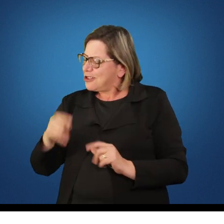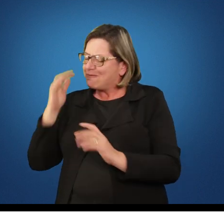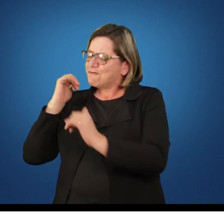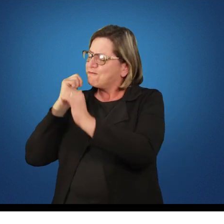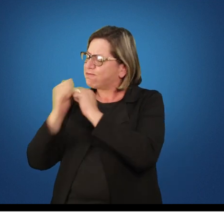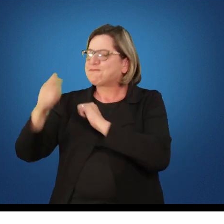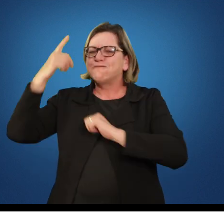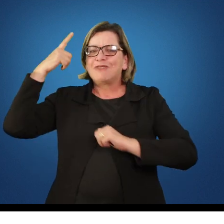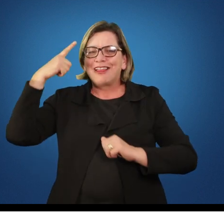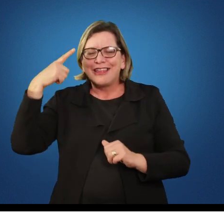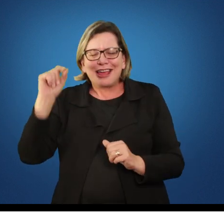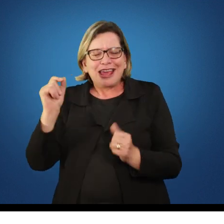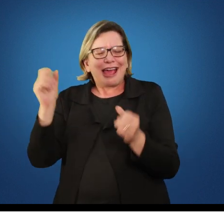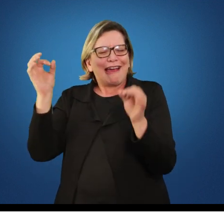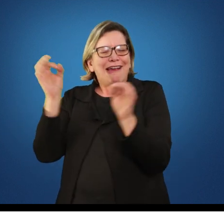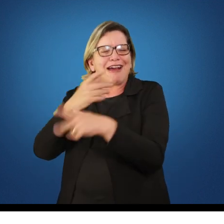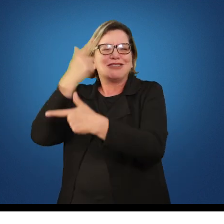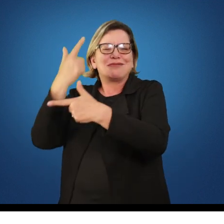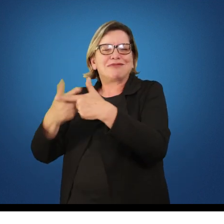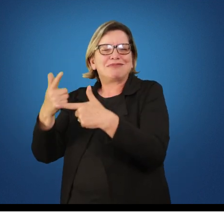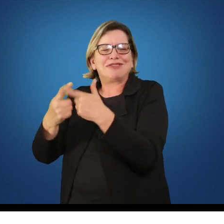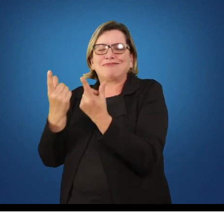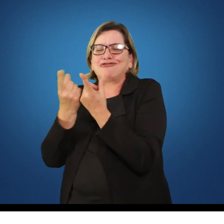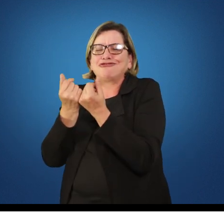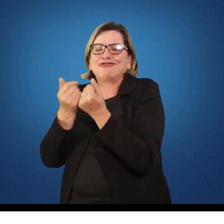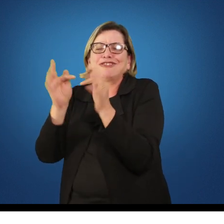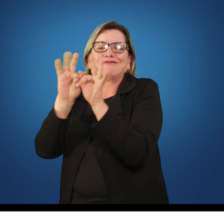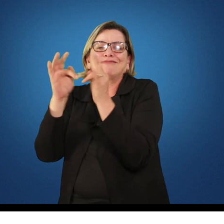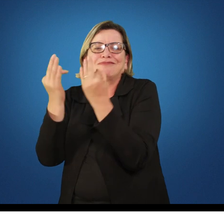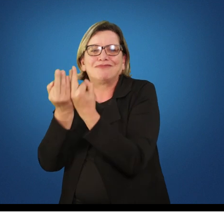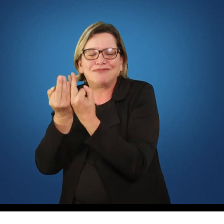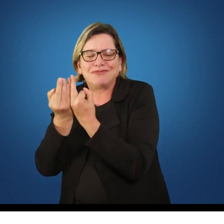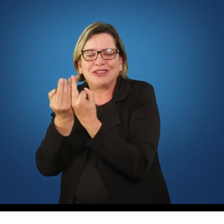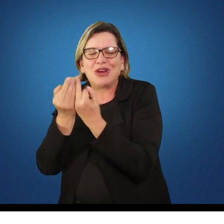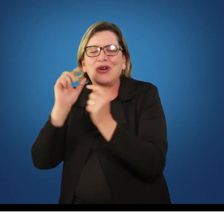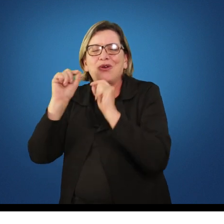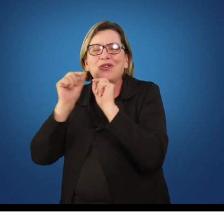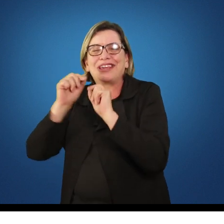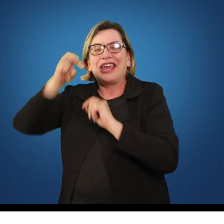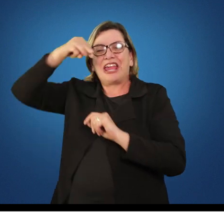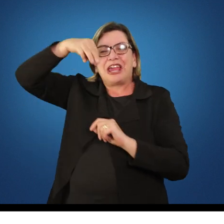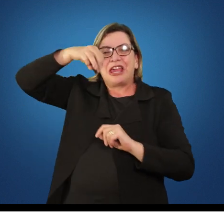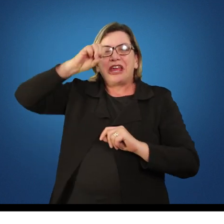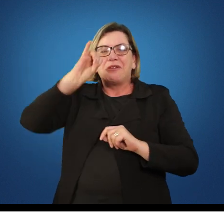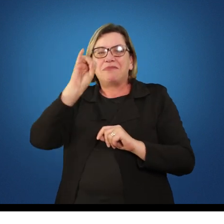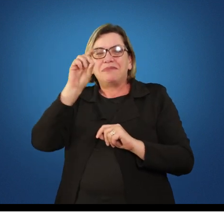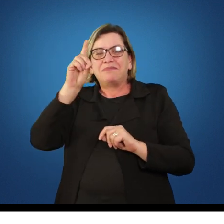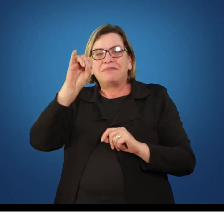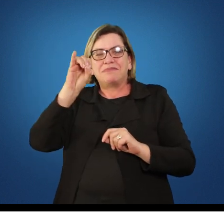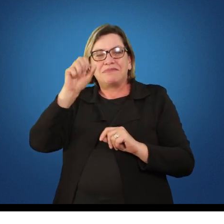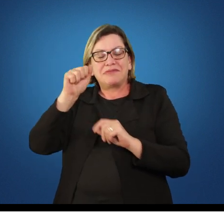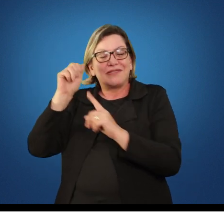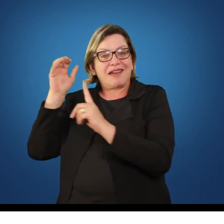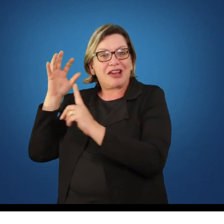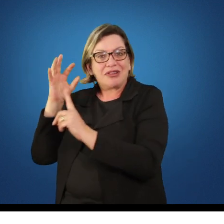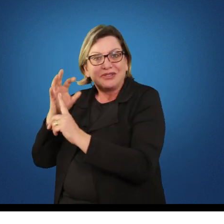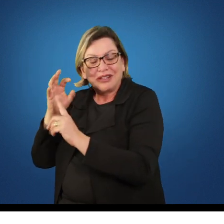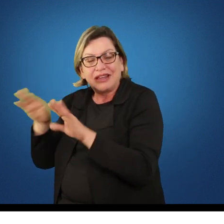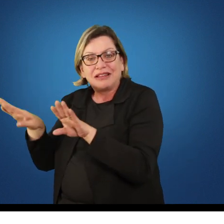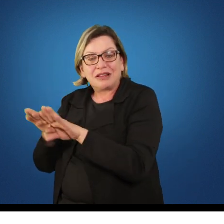né? E é aquela coisa toda onde a mídia está inserida, onde as regras rígidas de uma confederação estão inseridas.